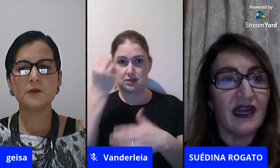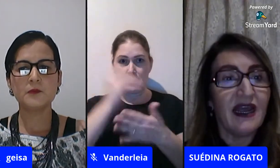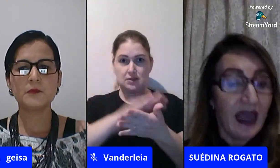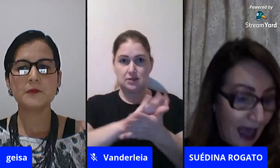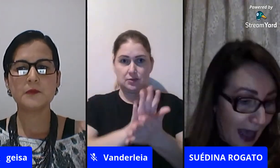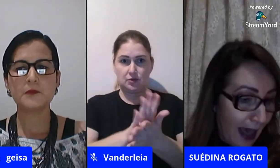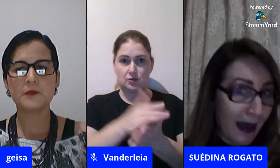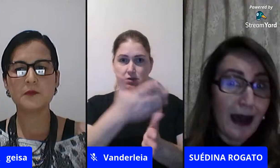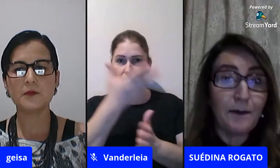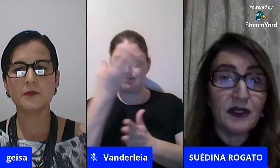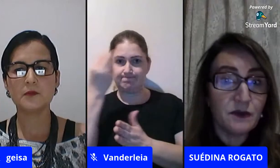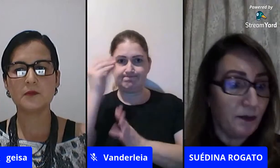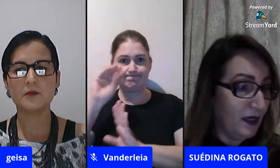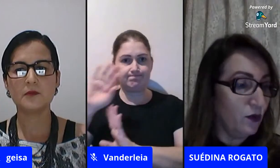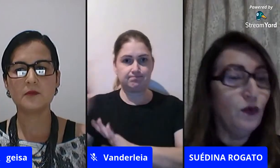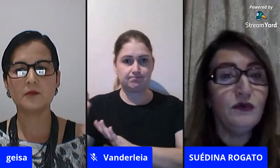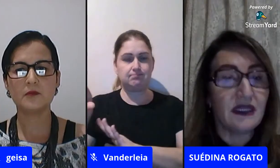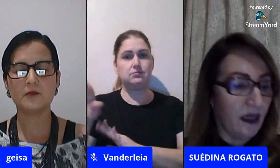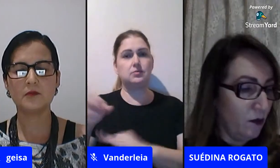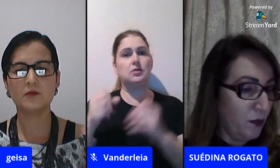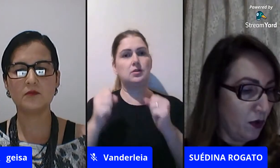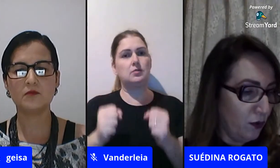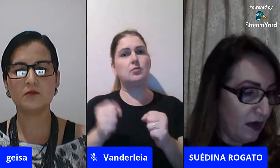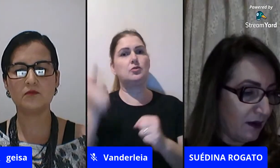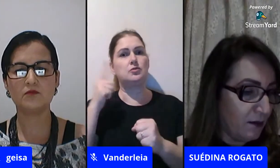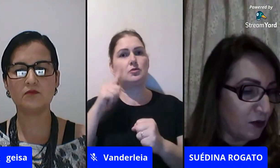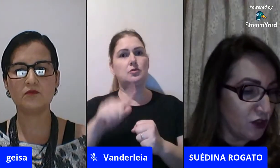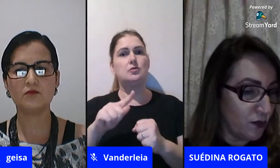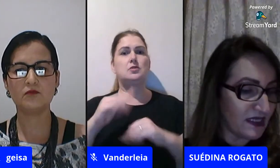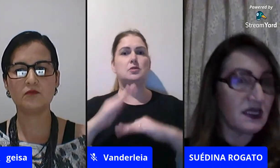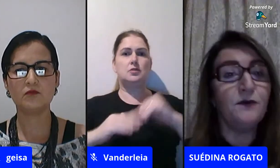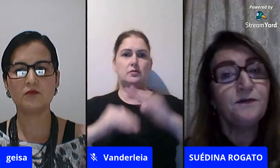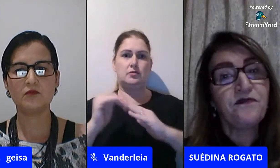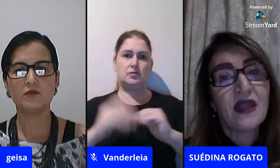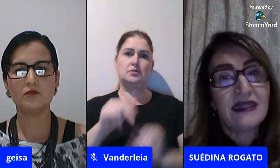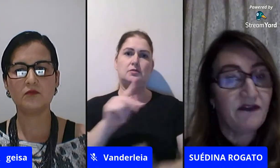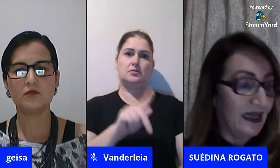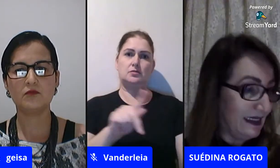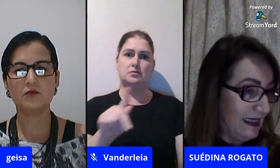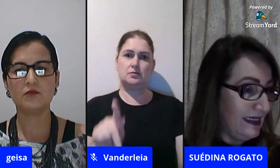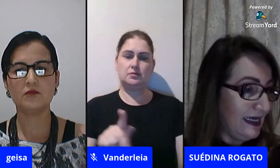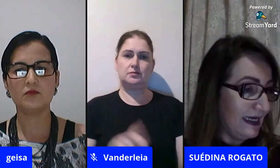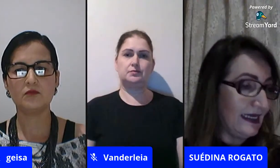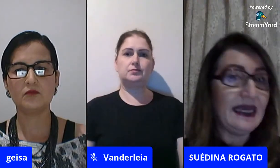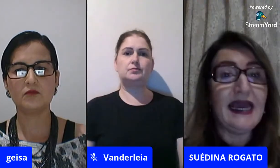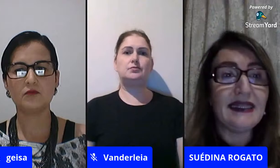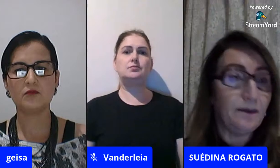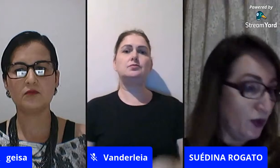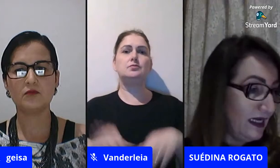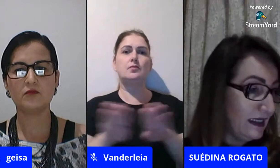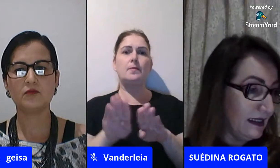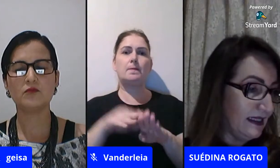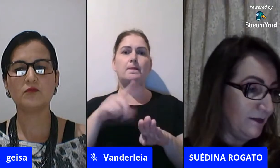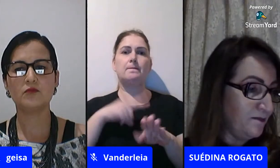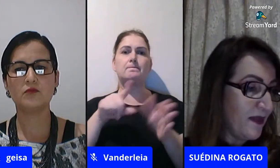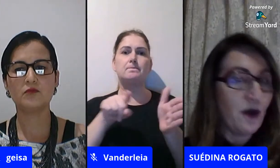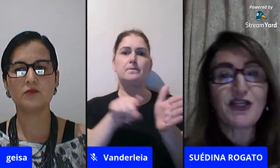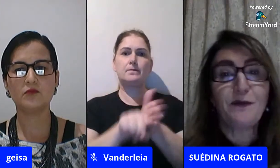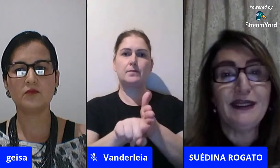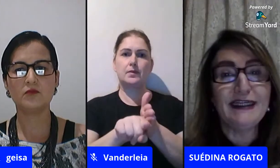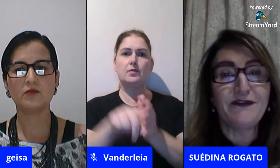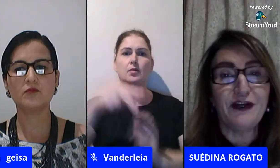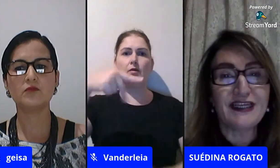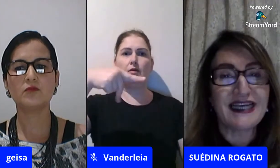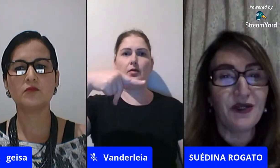docente né a próxima pergunta tem um pouco uma continuação da fala da Lia que é da Poliana